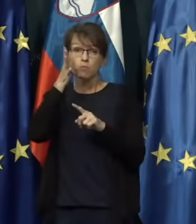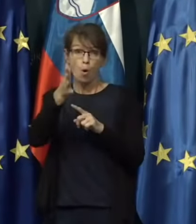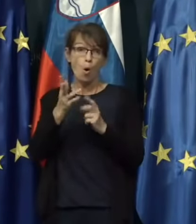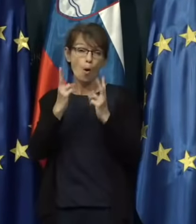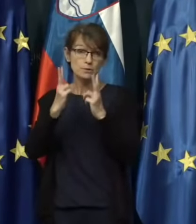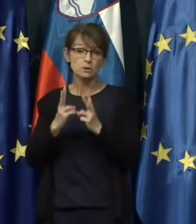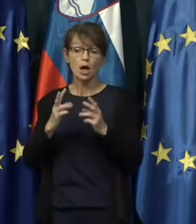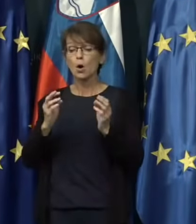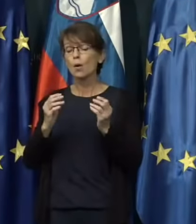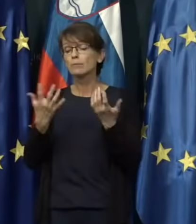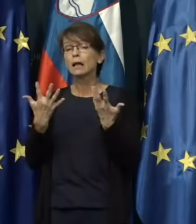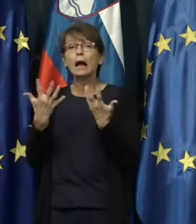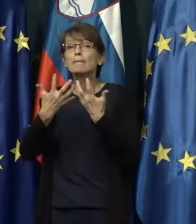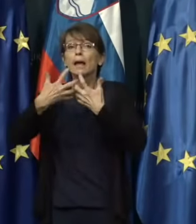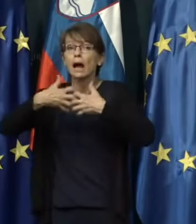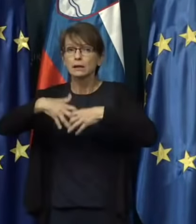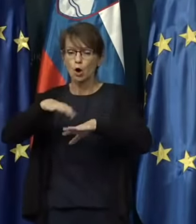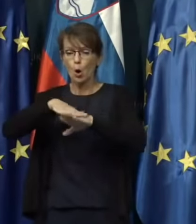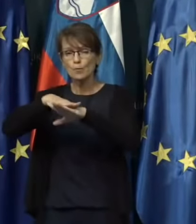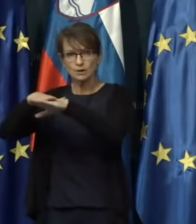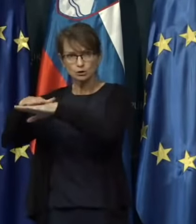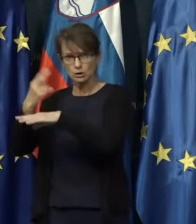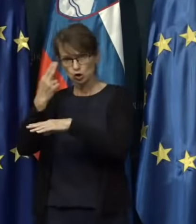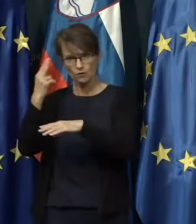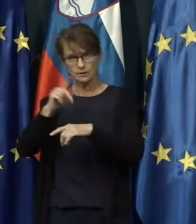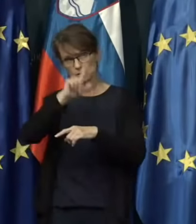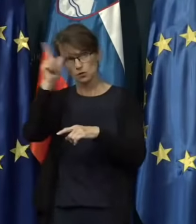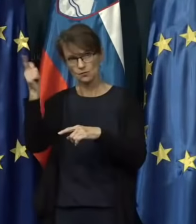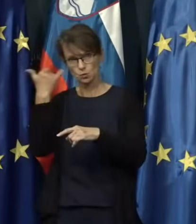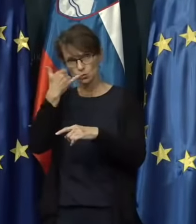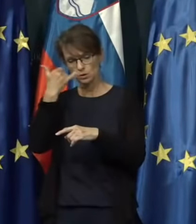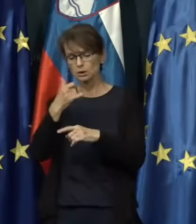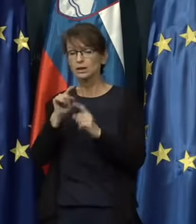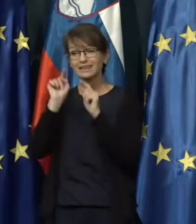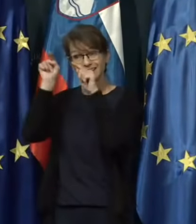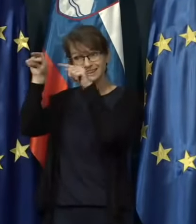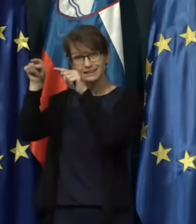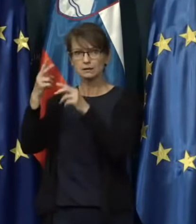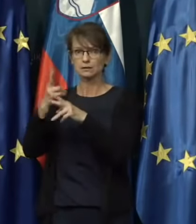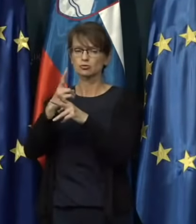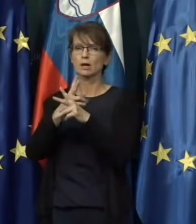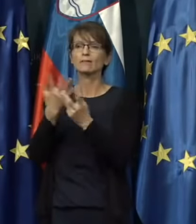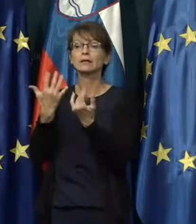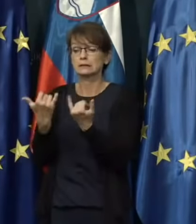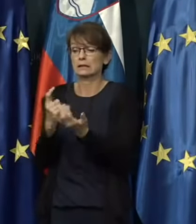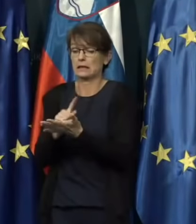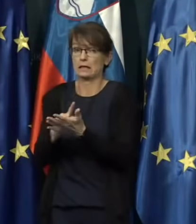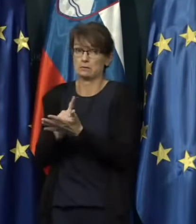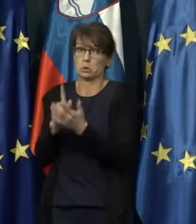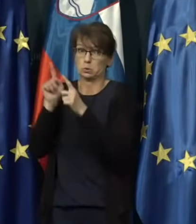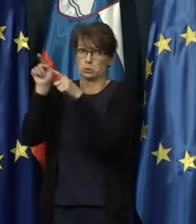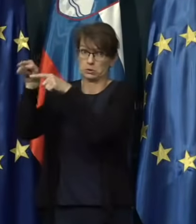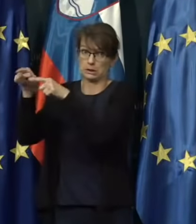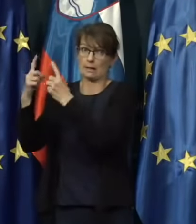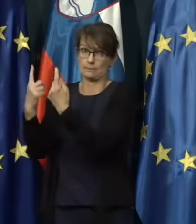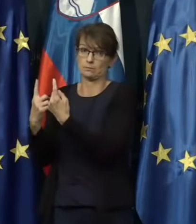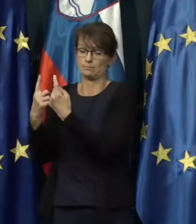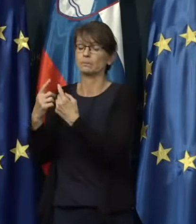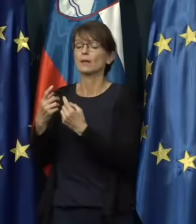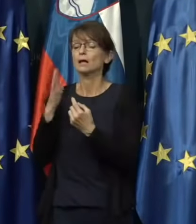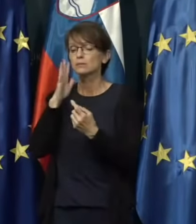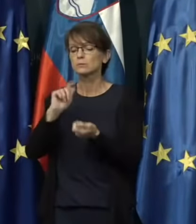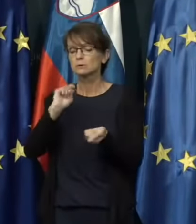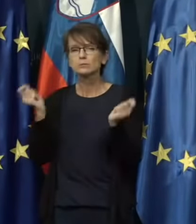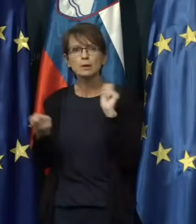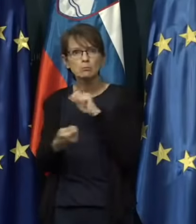obvehčanja Slovencev v tujini, da se v tiste državi, ki recimo dopustujejo ali pač trenutno se nahajajo, spremenila